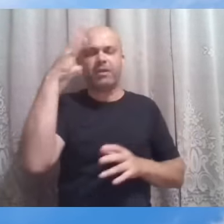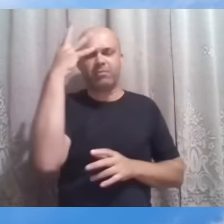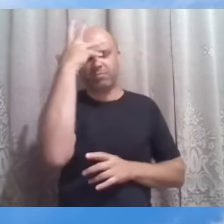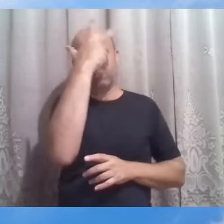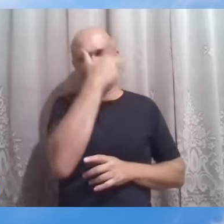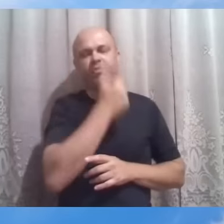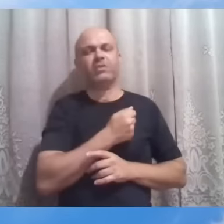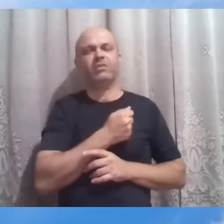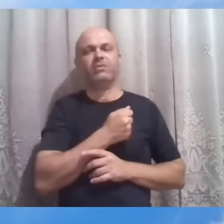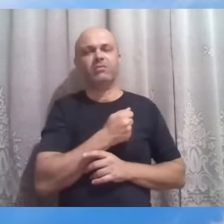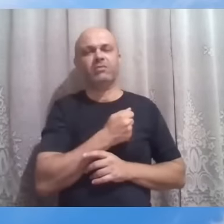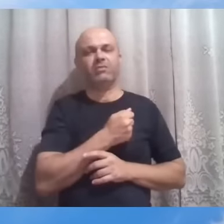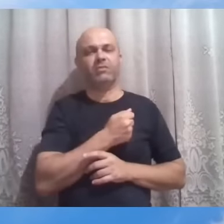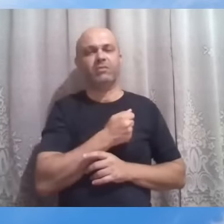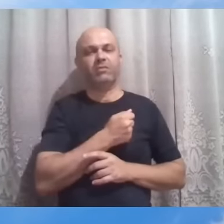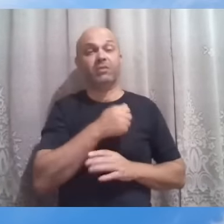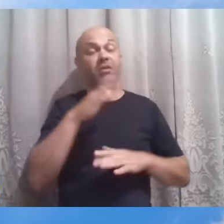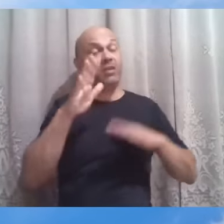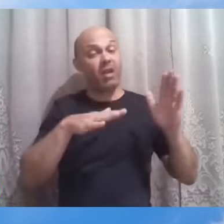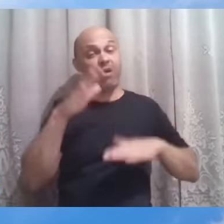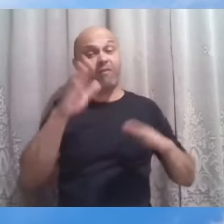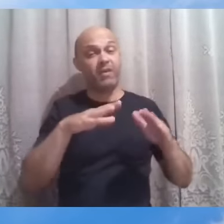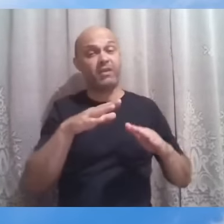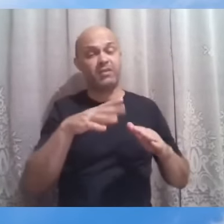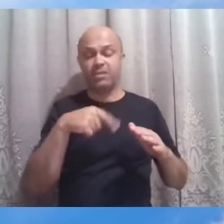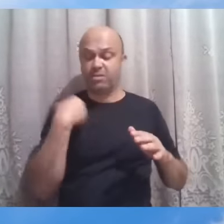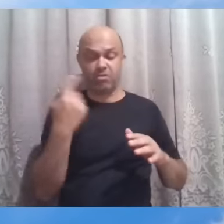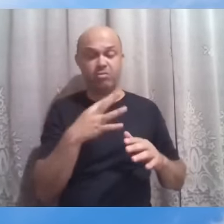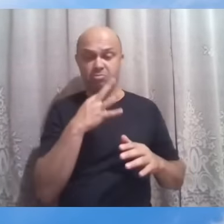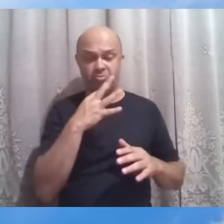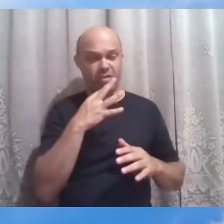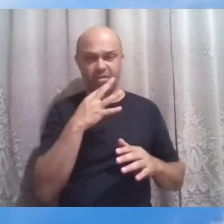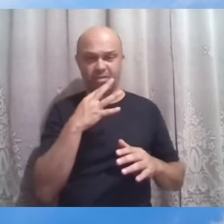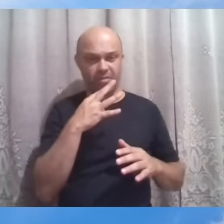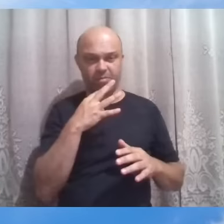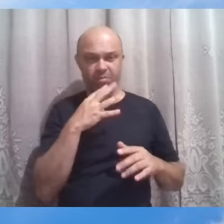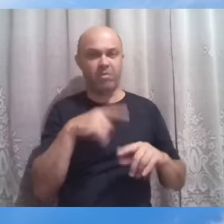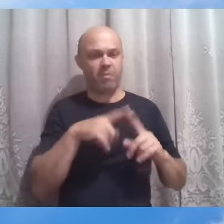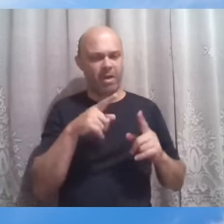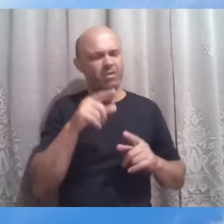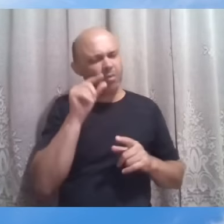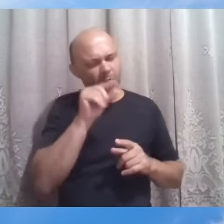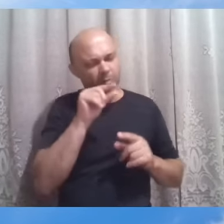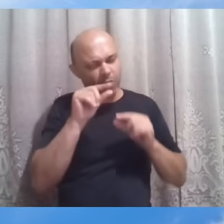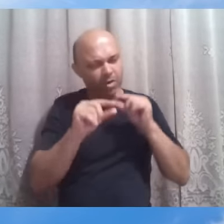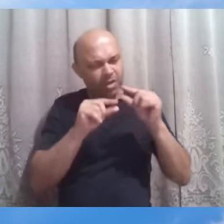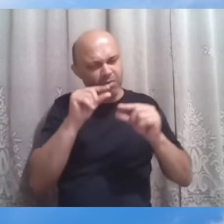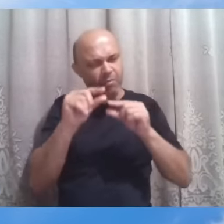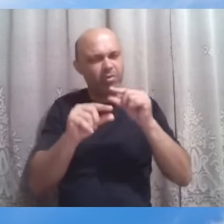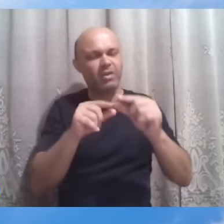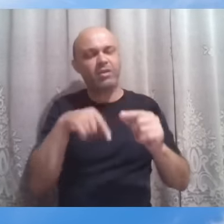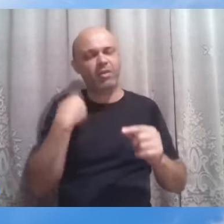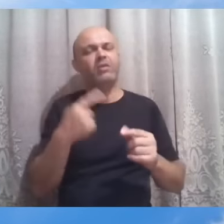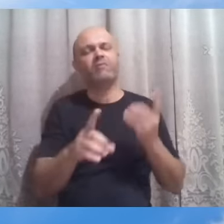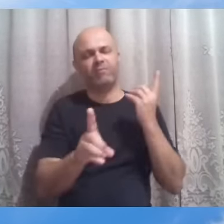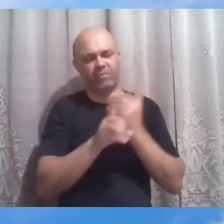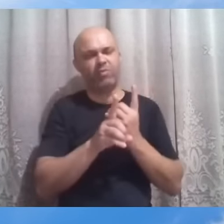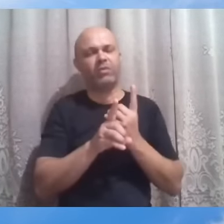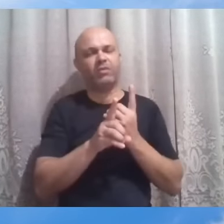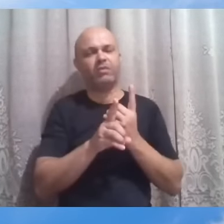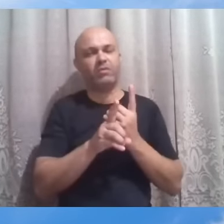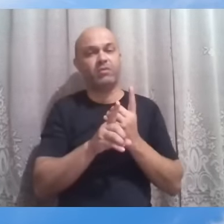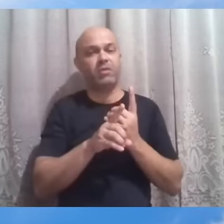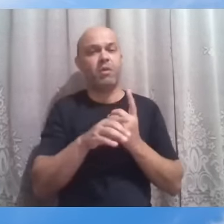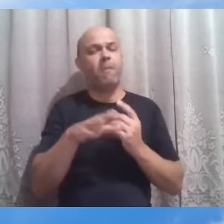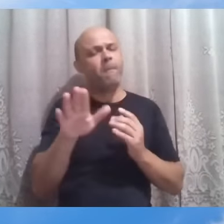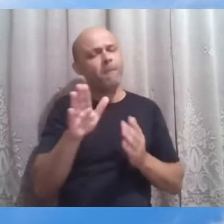talvez ainda desconhecida por nós mesmos, mas que aos poucos vamos descobrindo. É mais ou menos